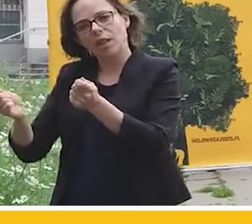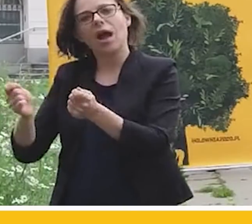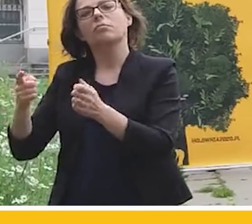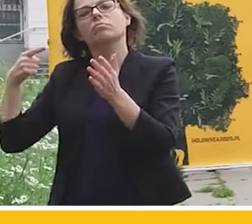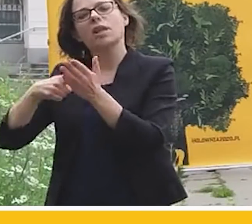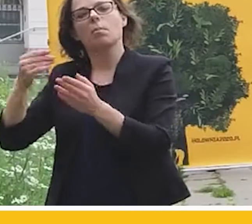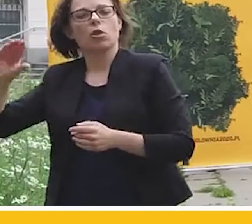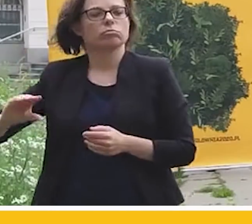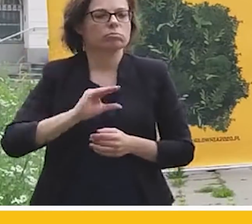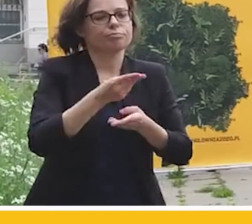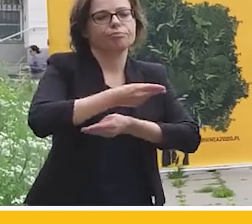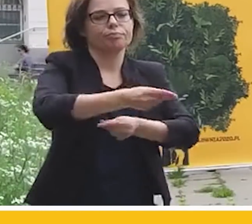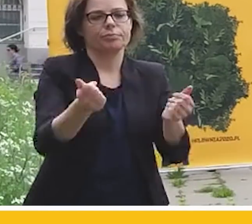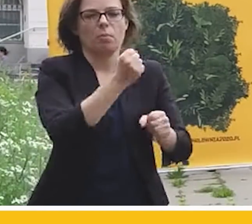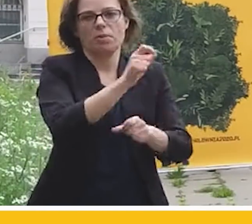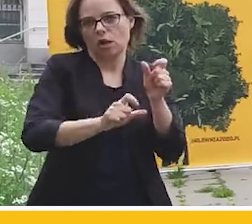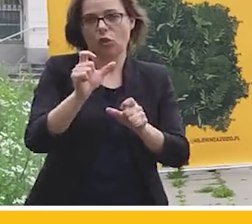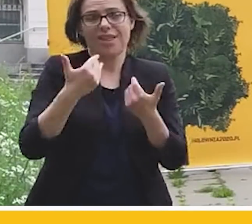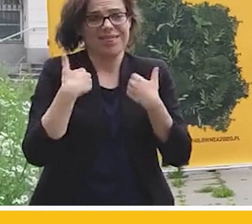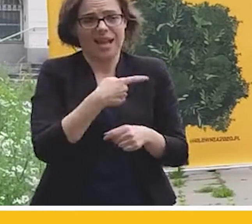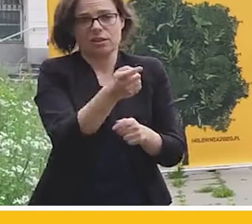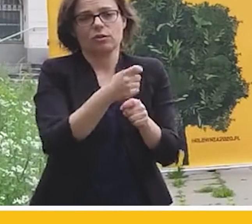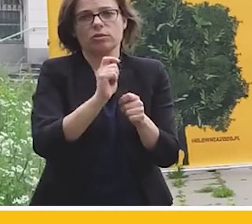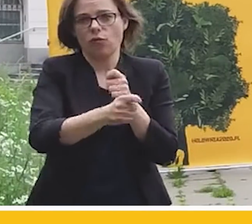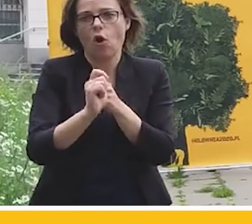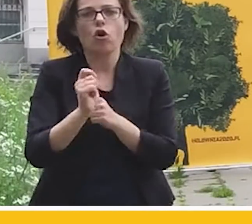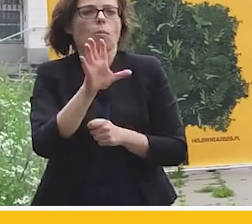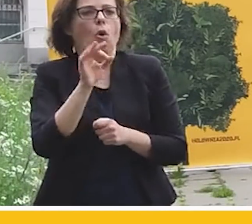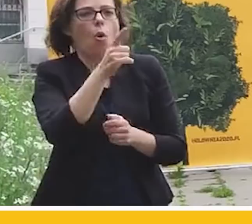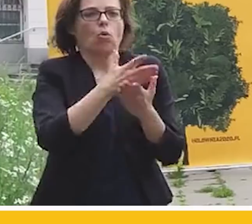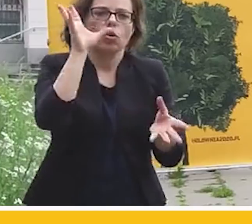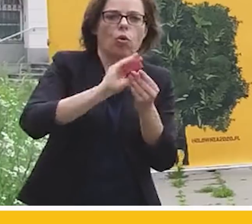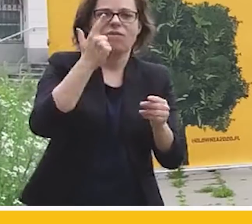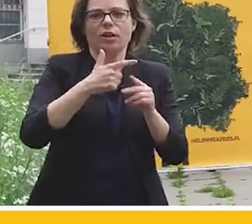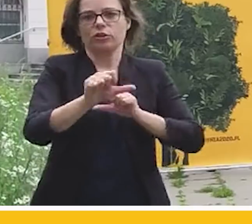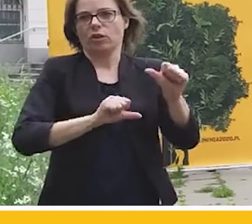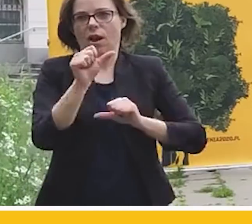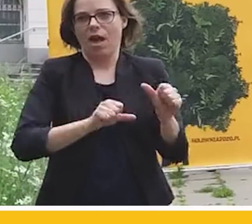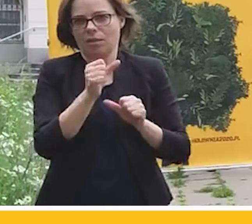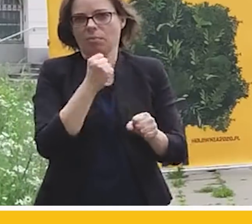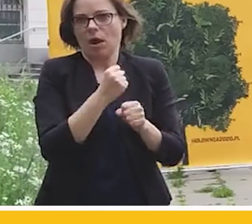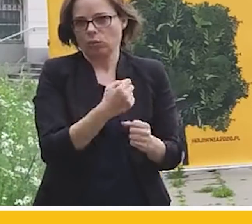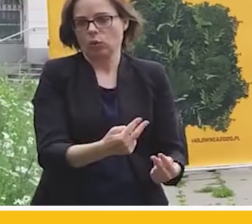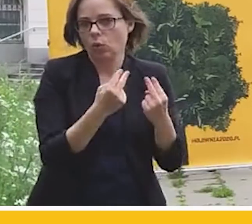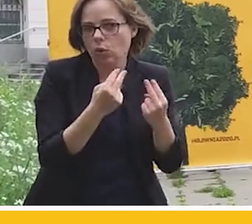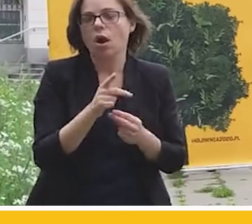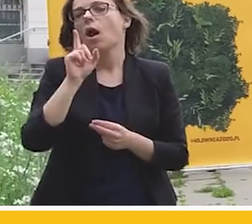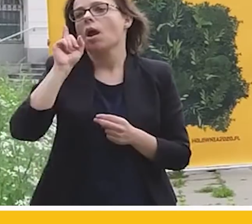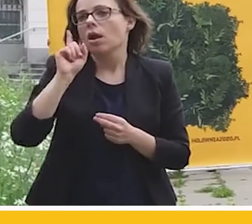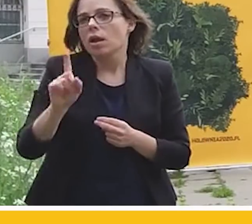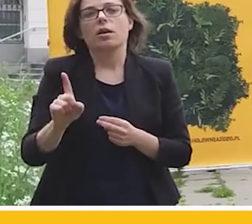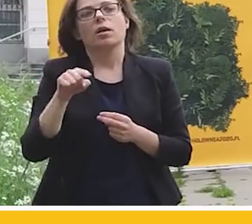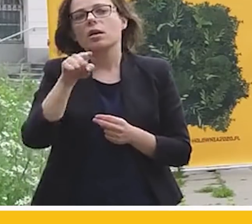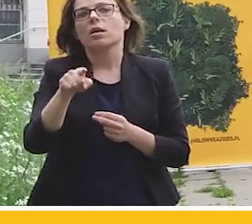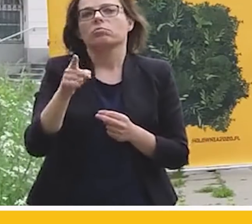Nie chce ich zwalniać, bo ma ludzi, którzy pracują od niego od 20 lat, a nie załapał się na żadną z dziurawych jak sitka tarczy antykryzysowych. Nie uwierzę żadnej